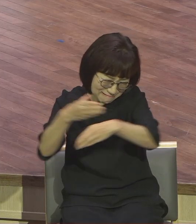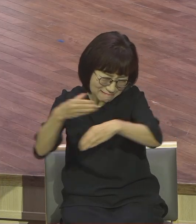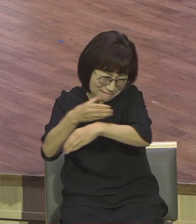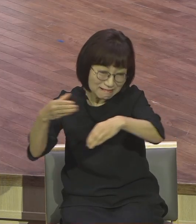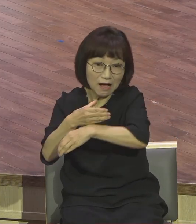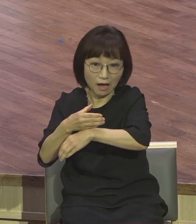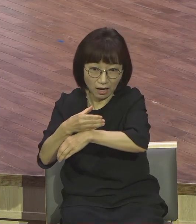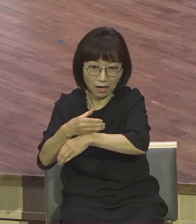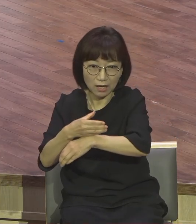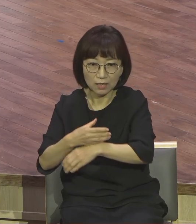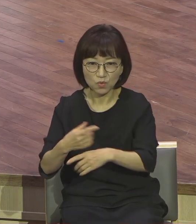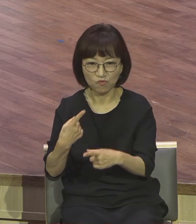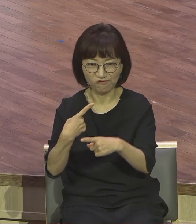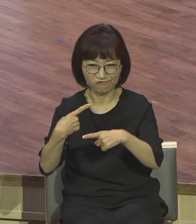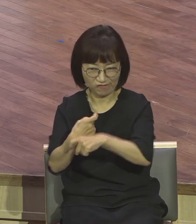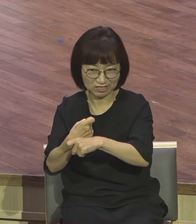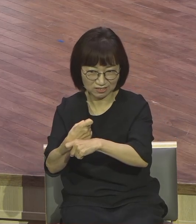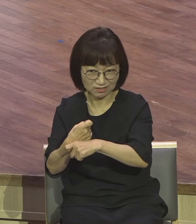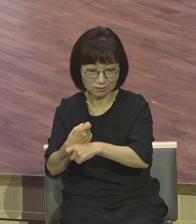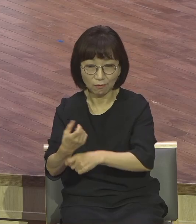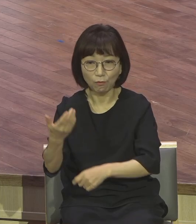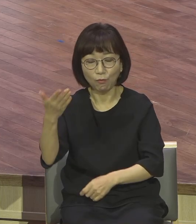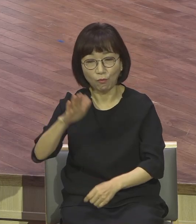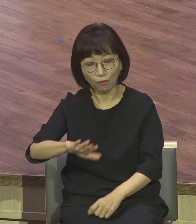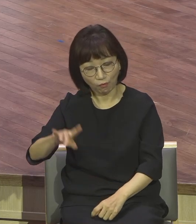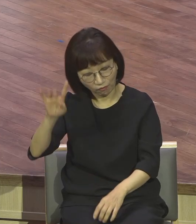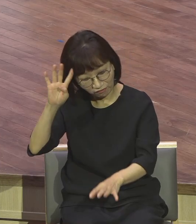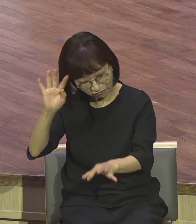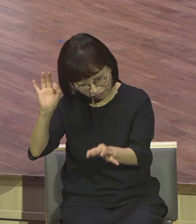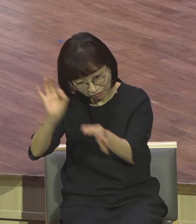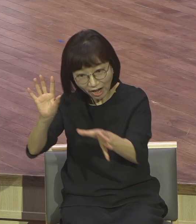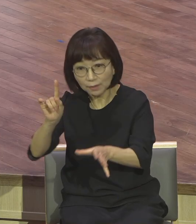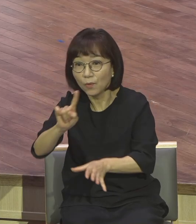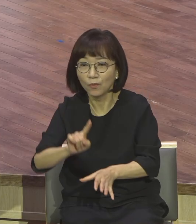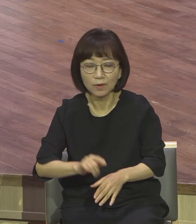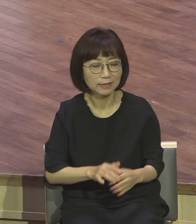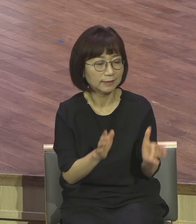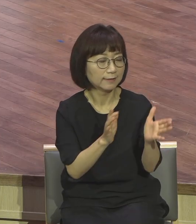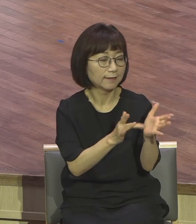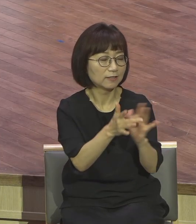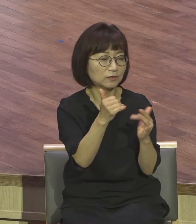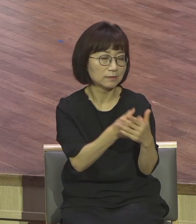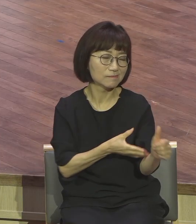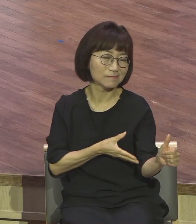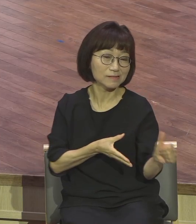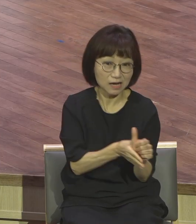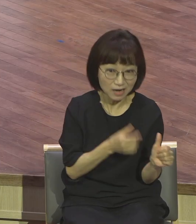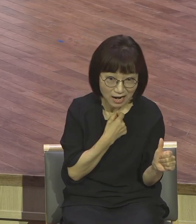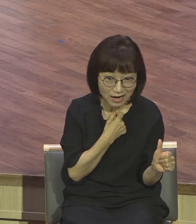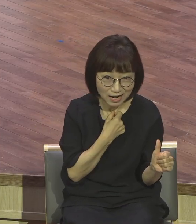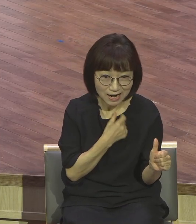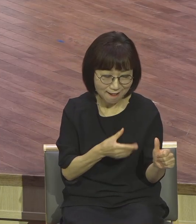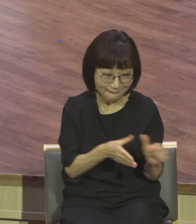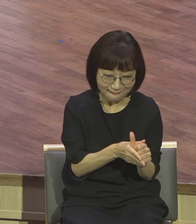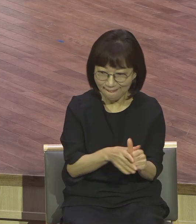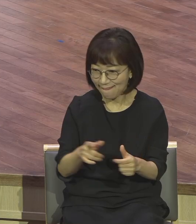적대적이었죠. 그런데 유독 유독 예수님을 공격하는 그 제자들은 싹 다